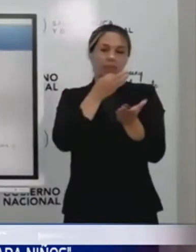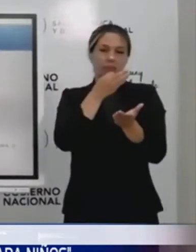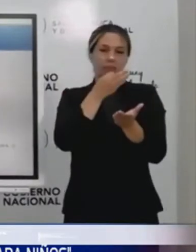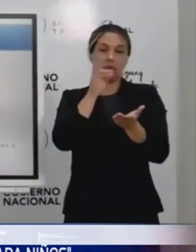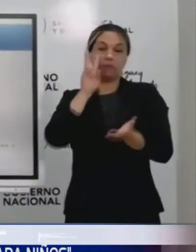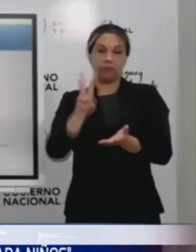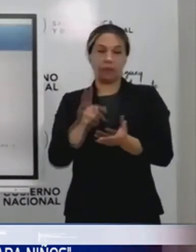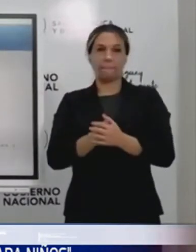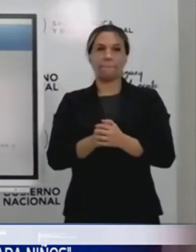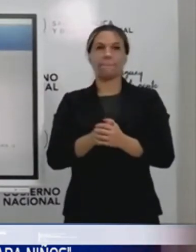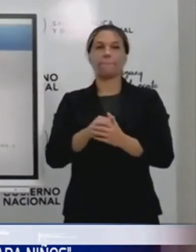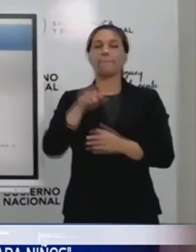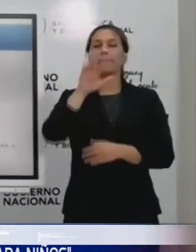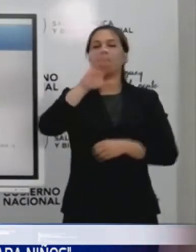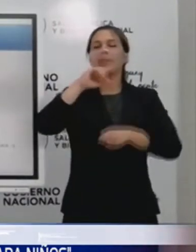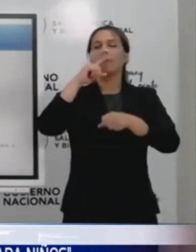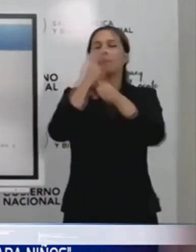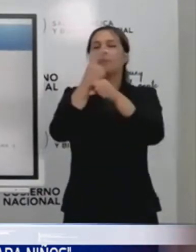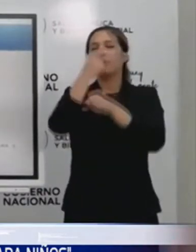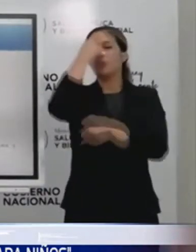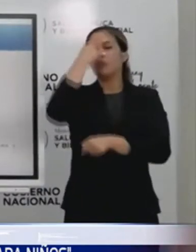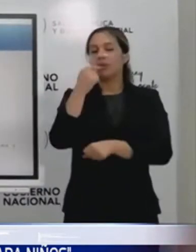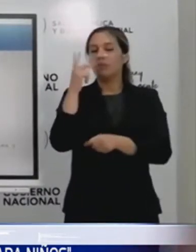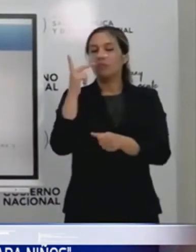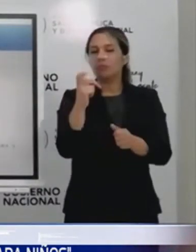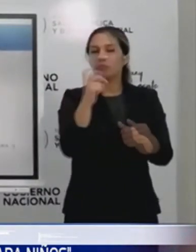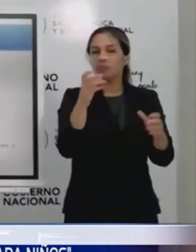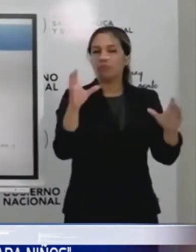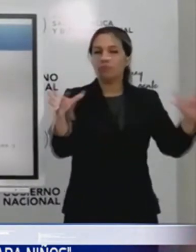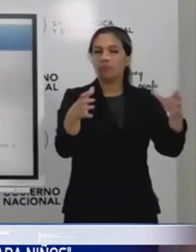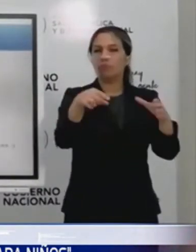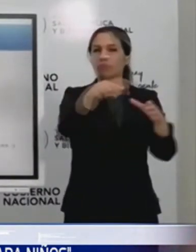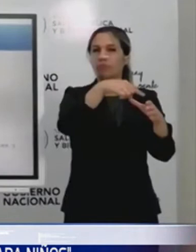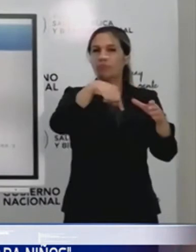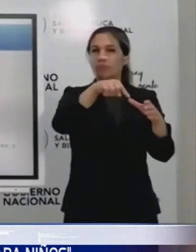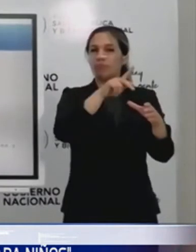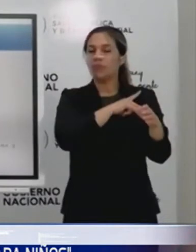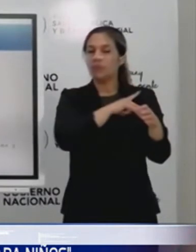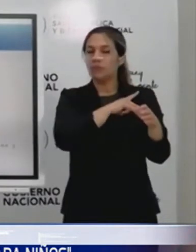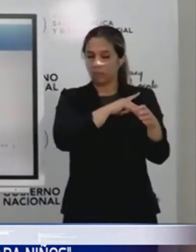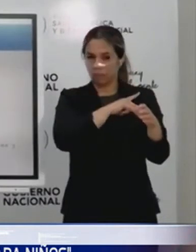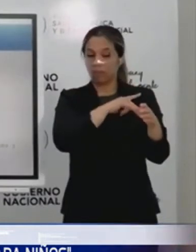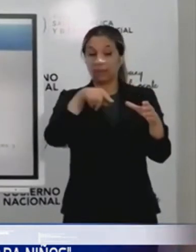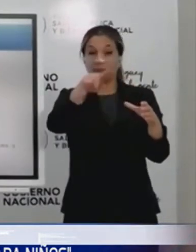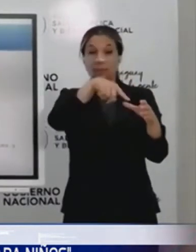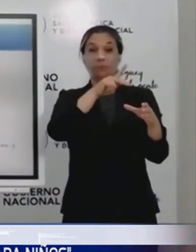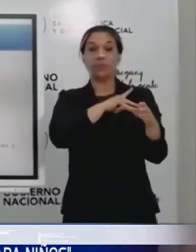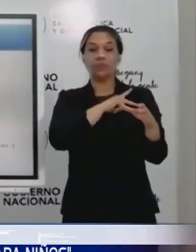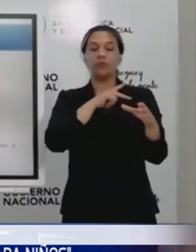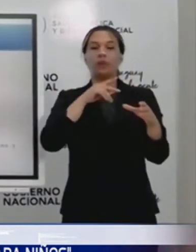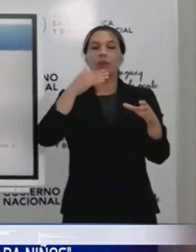¿quiénes serán los primeros en recibirla? Estamos apuntando a que las personas que más se contagian en